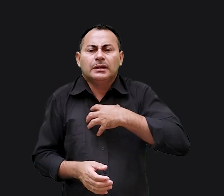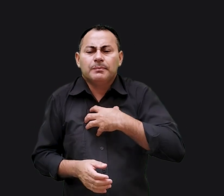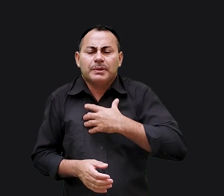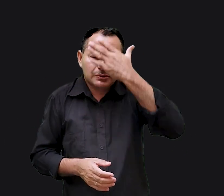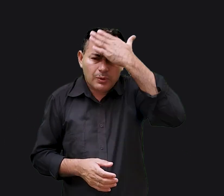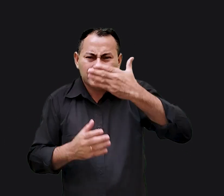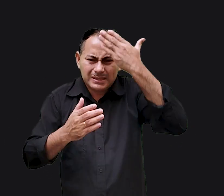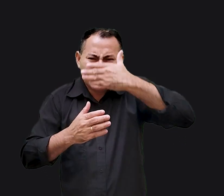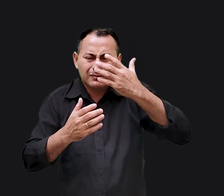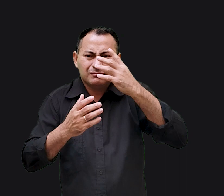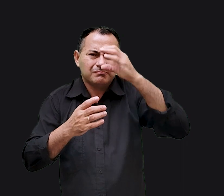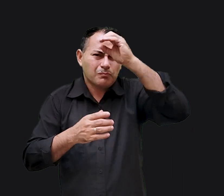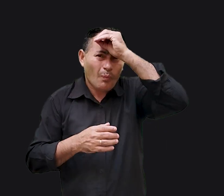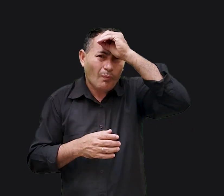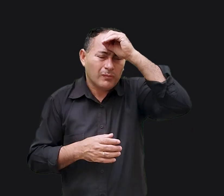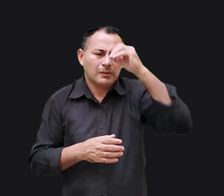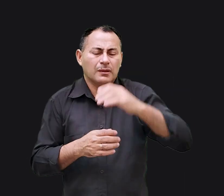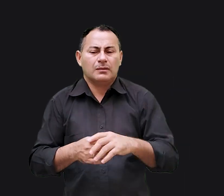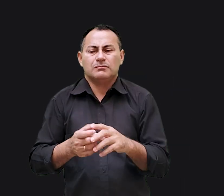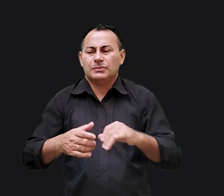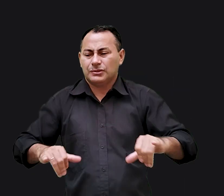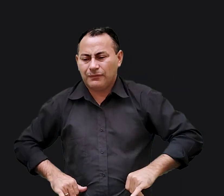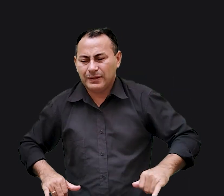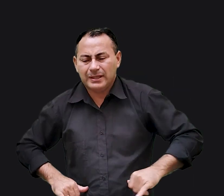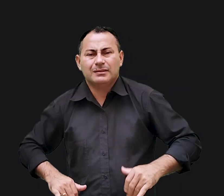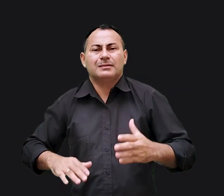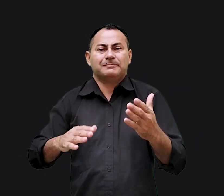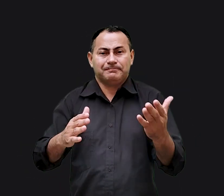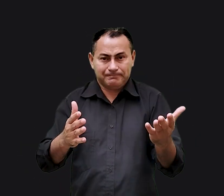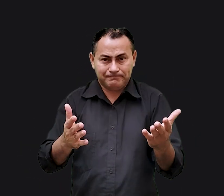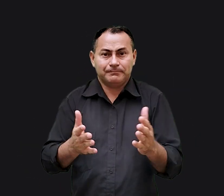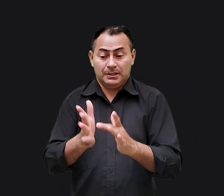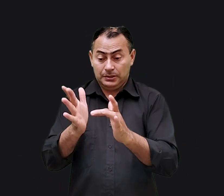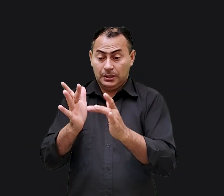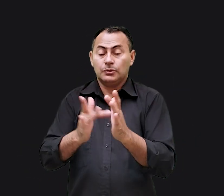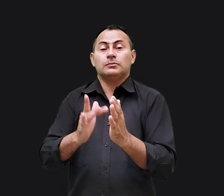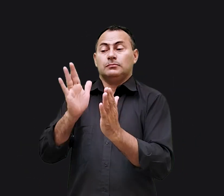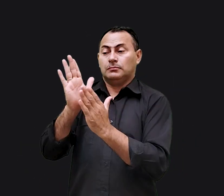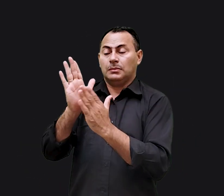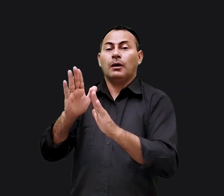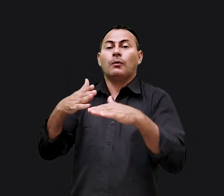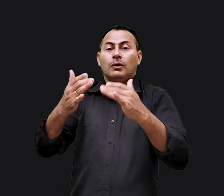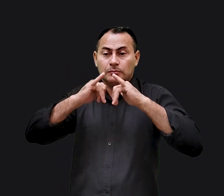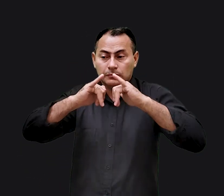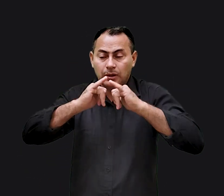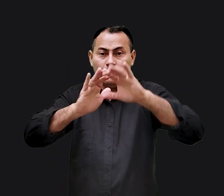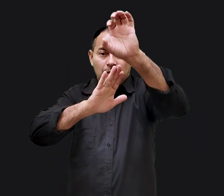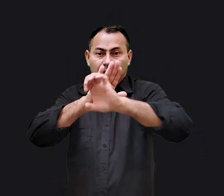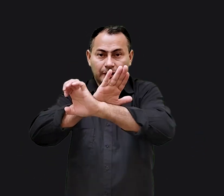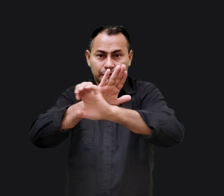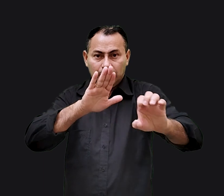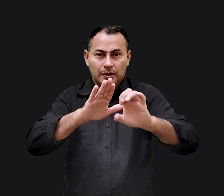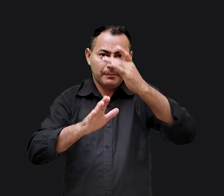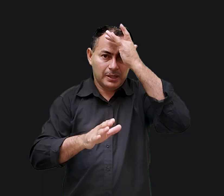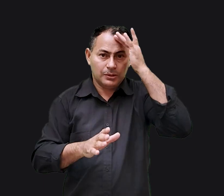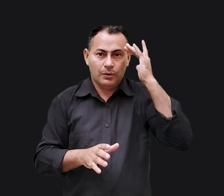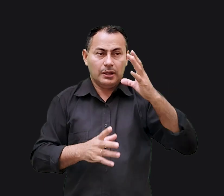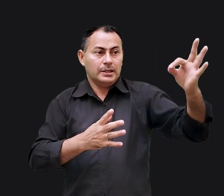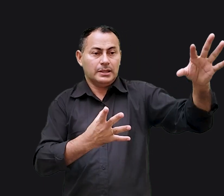pobres no sentido de cegos. Pobres cegos, cativos, quebrantados e feridos. Jesus prometeu que quando proclamasse o Evangelho para as